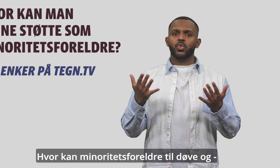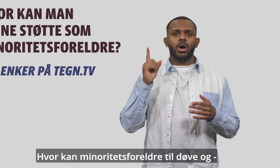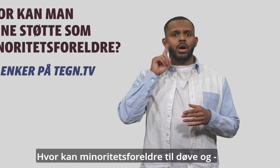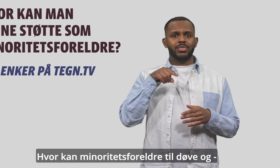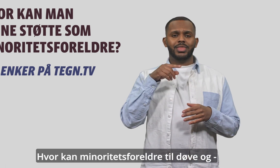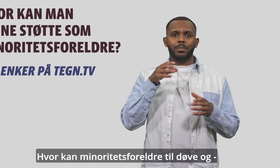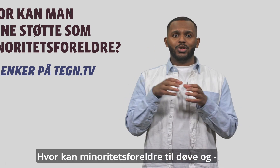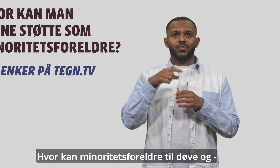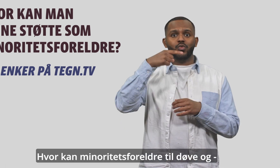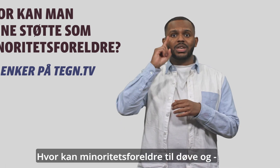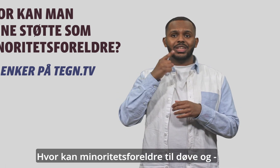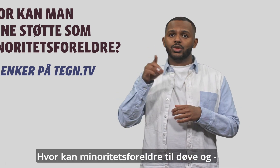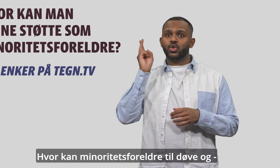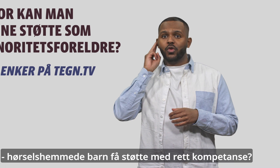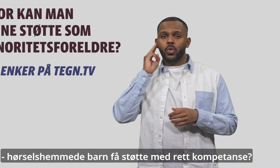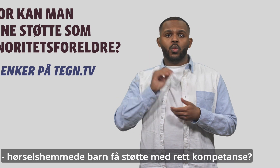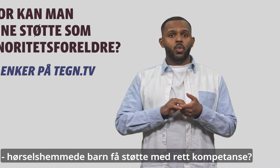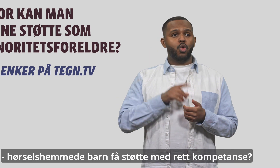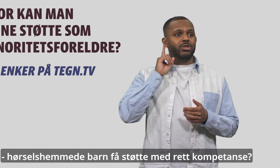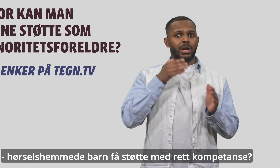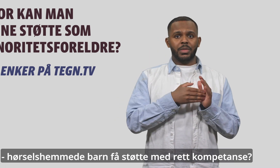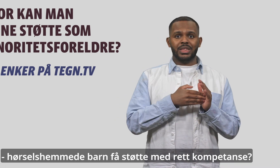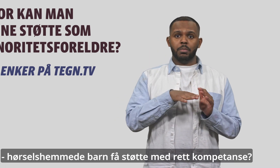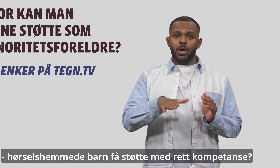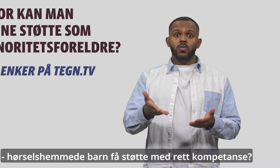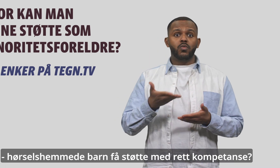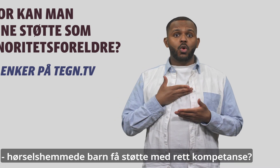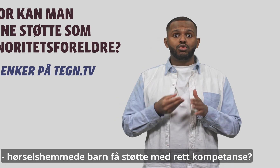minoritetsforeldre til døve og hørselsevende barn få støtte til rett kompetanse?